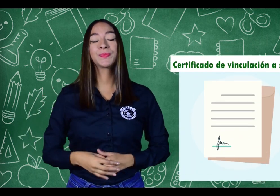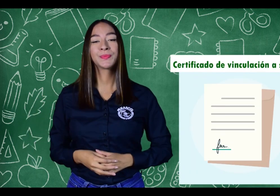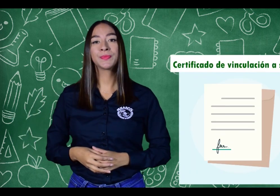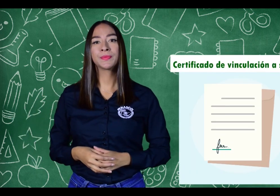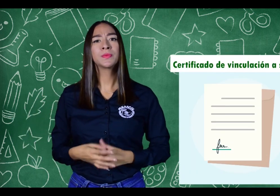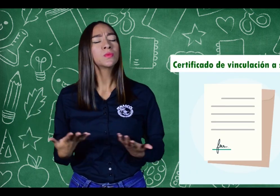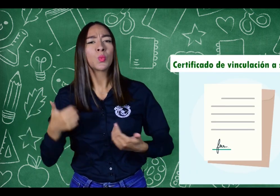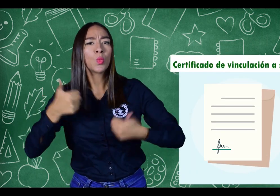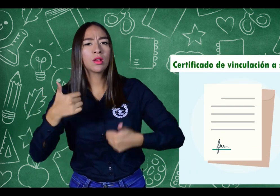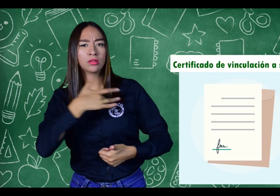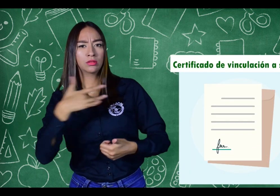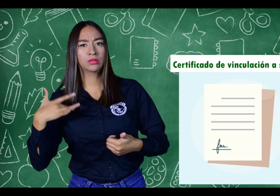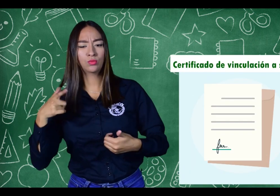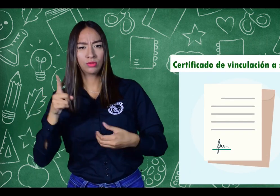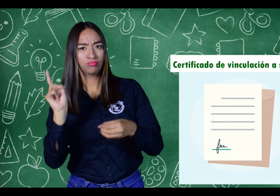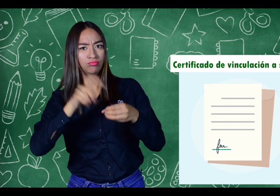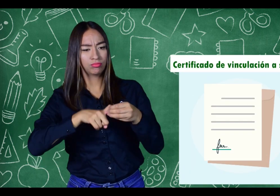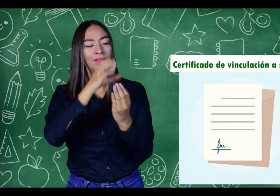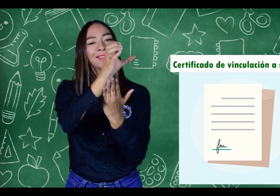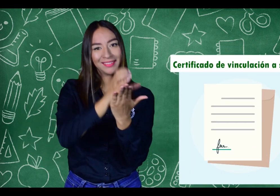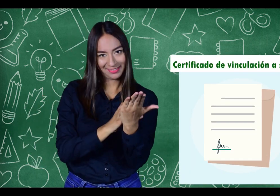2º Certificado de su vinculación a salud